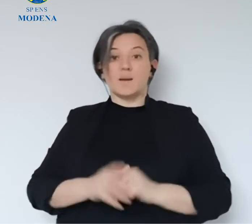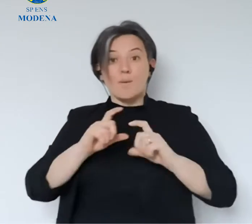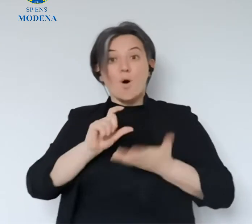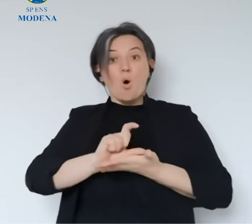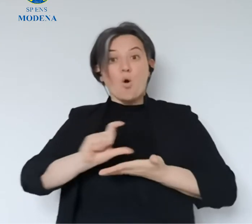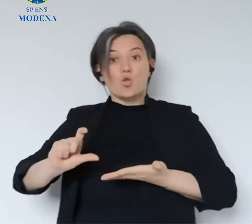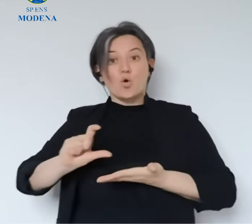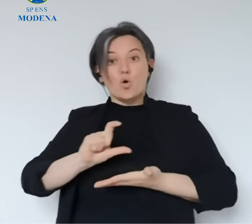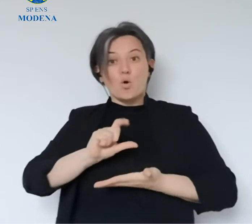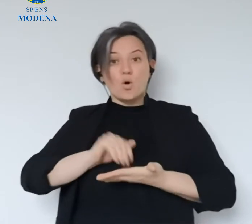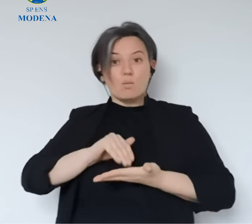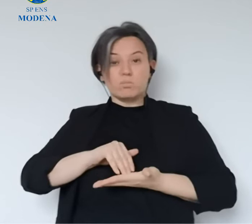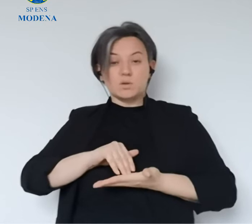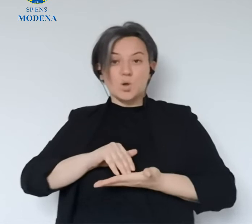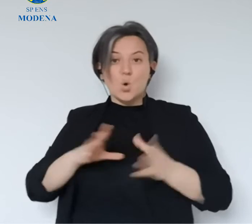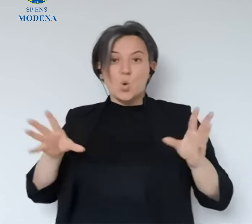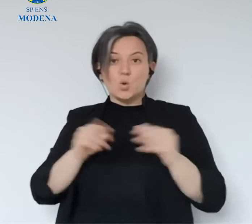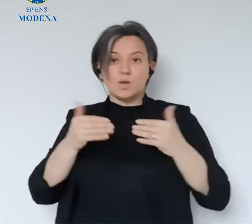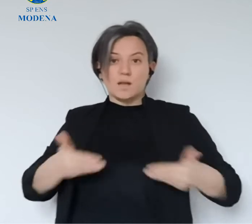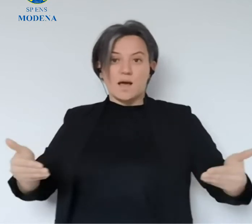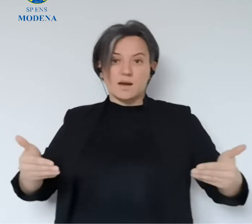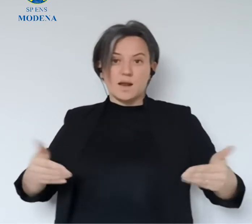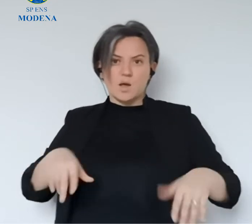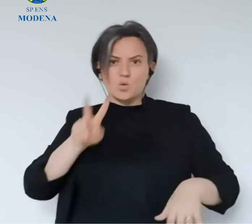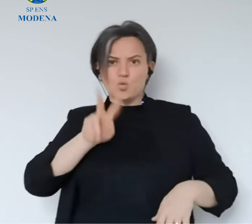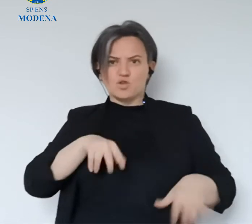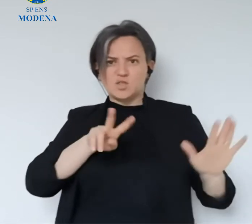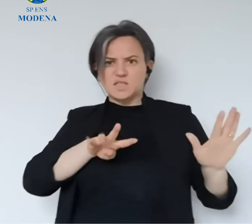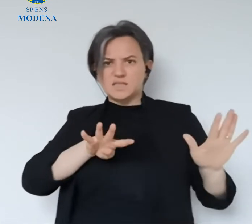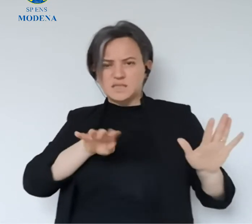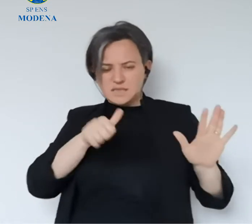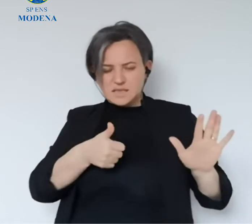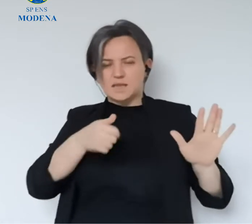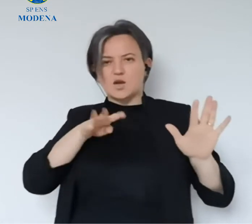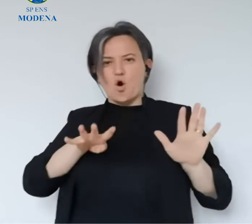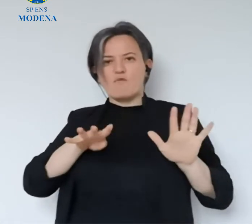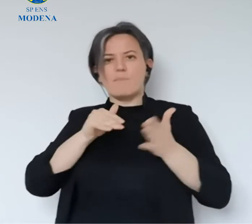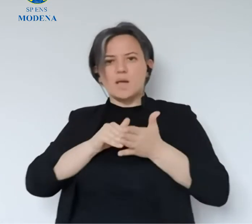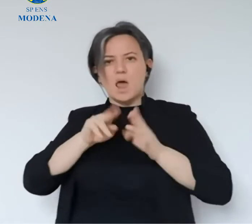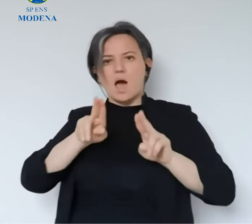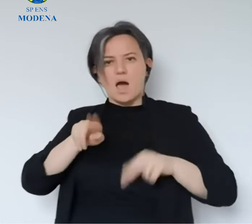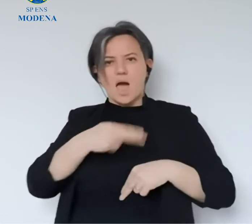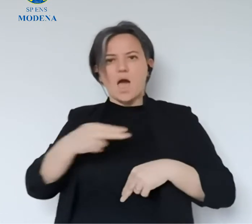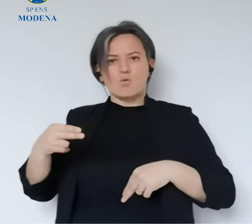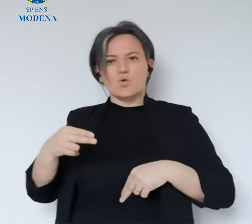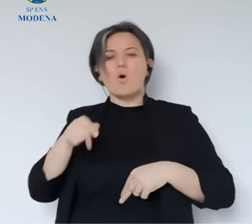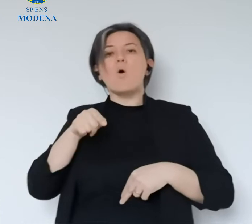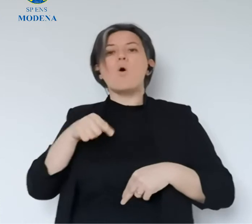stanno facendo le donazioni, le stanno facendo in particolar modo al nostro conto l'Unione Terre d'Argine, siamo arrivati a